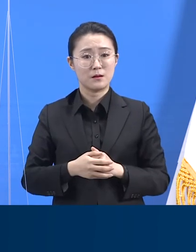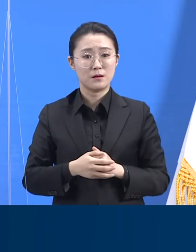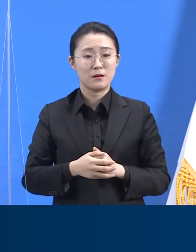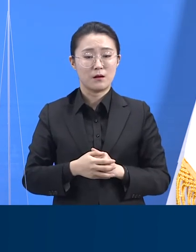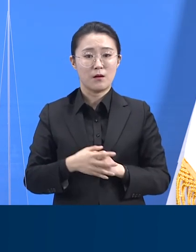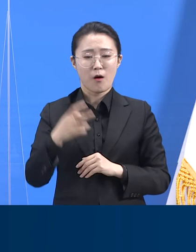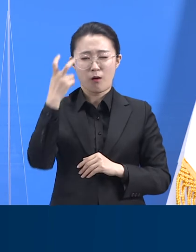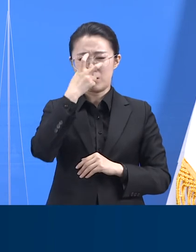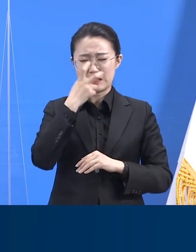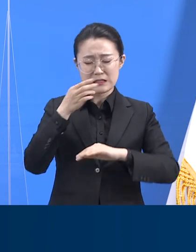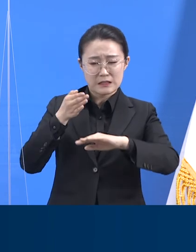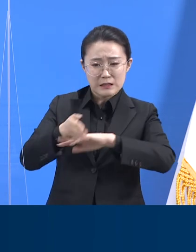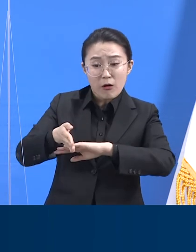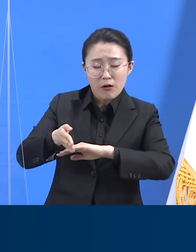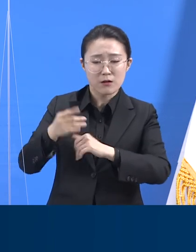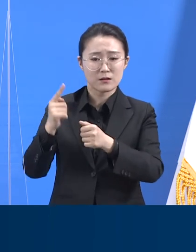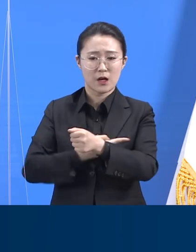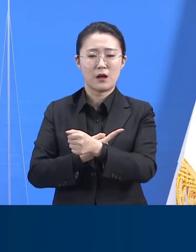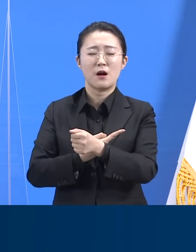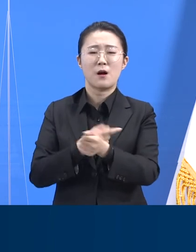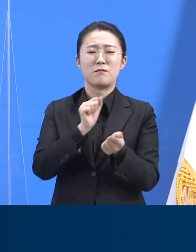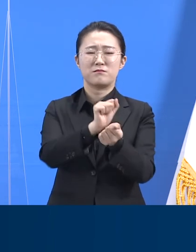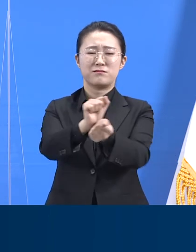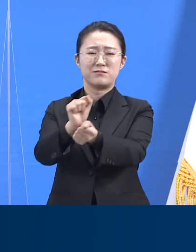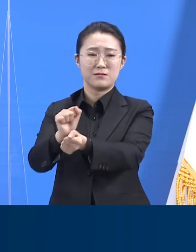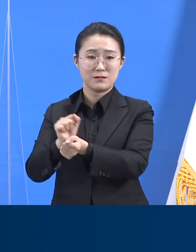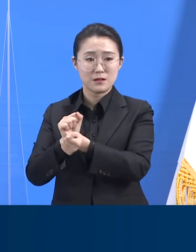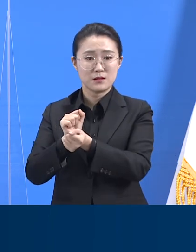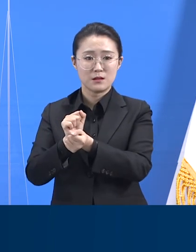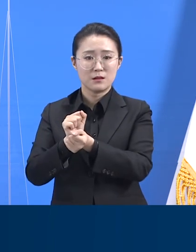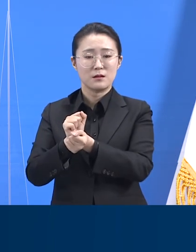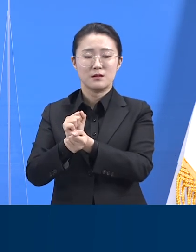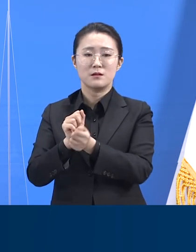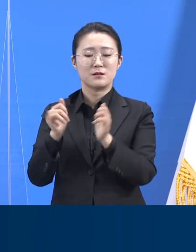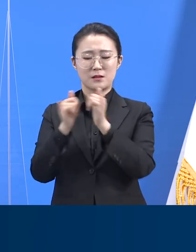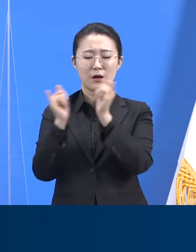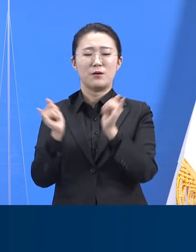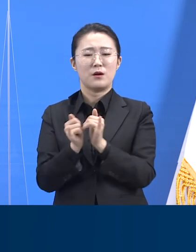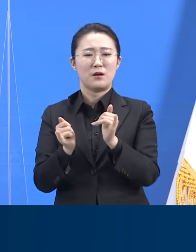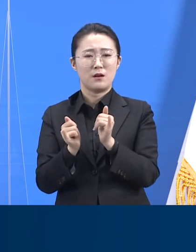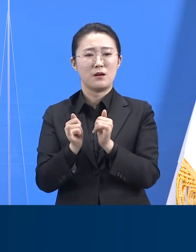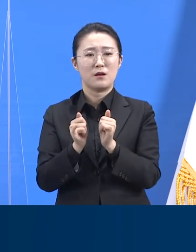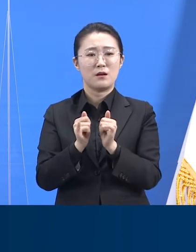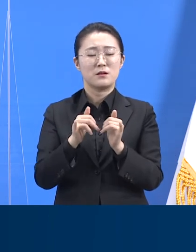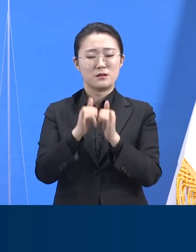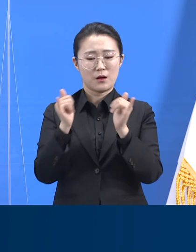바이러스는 주변 사람에게 전파되고 사회에까지 유행이 확산됩니다.